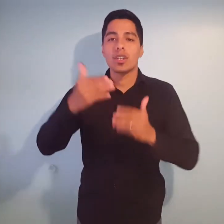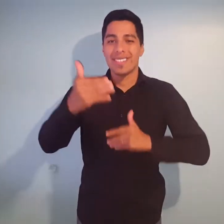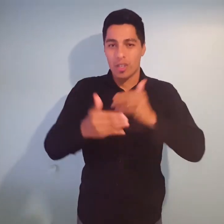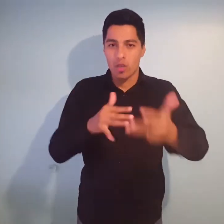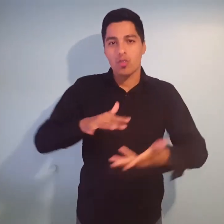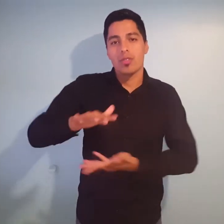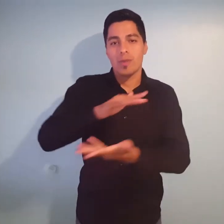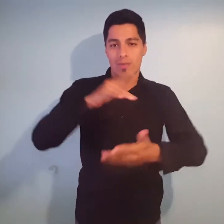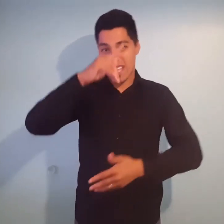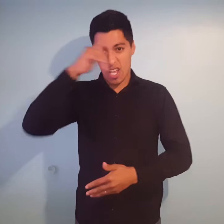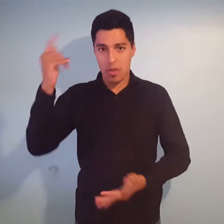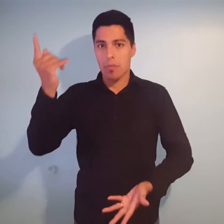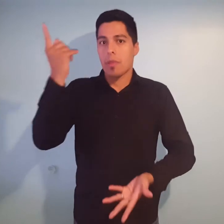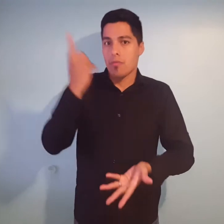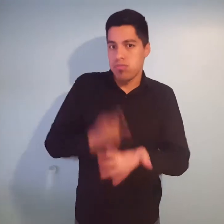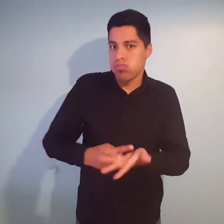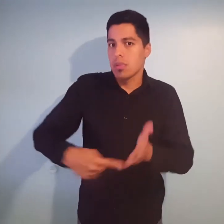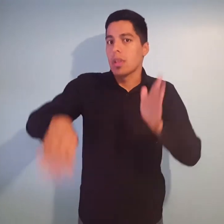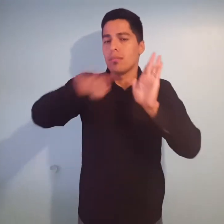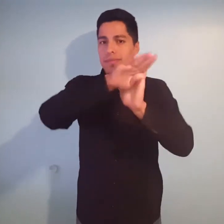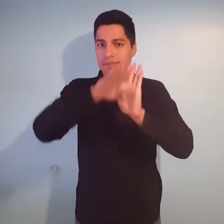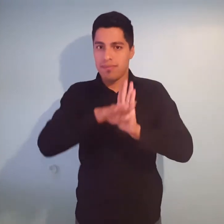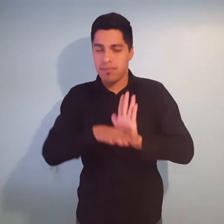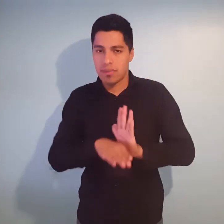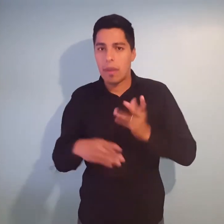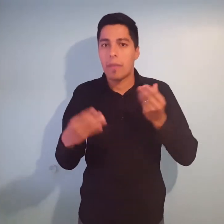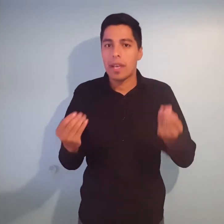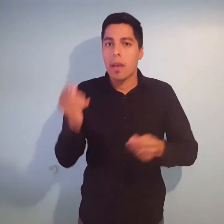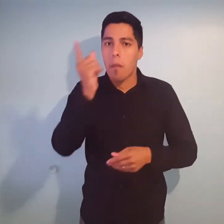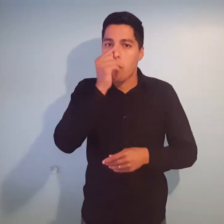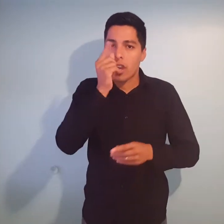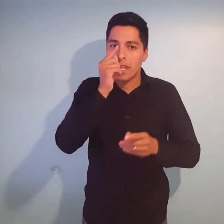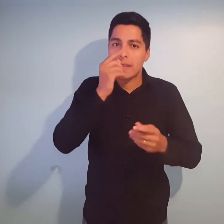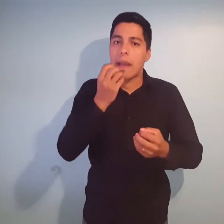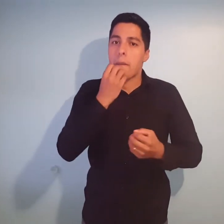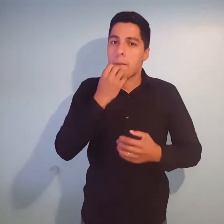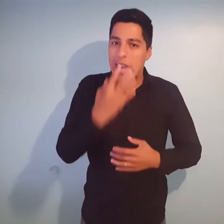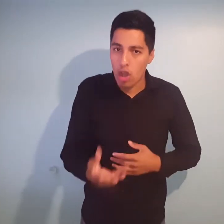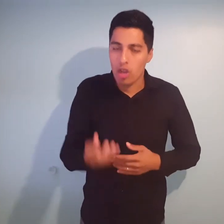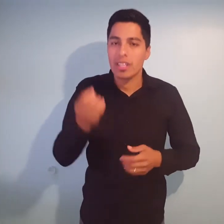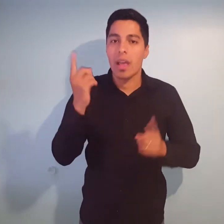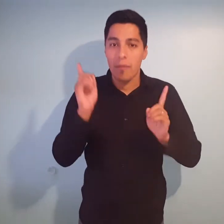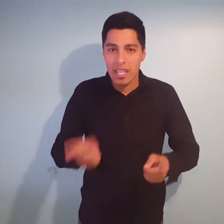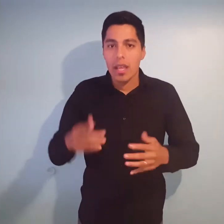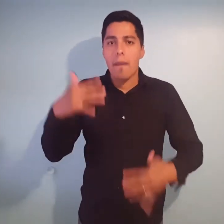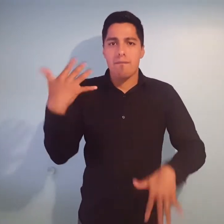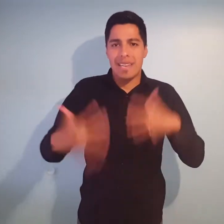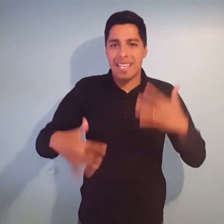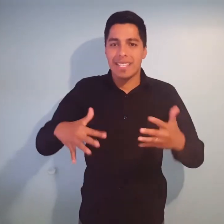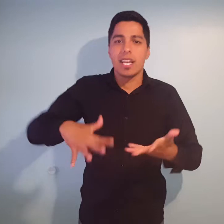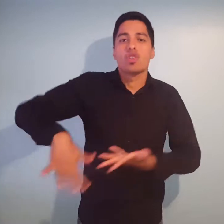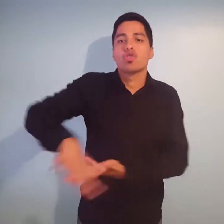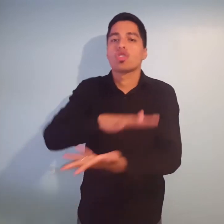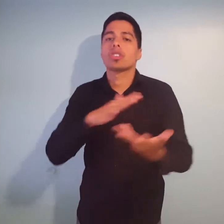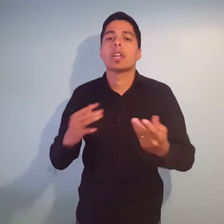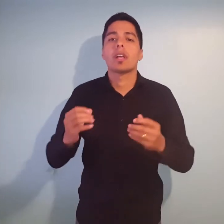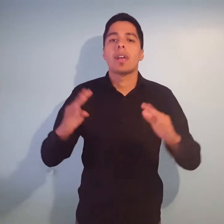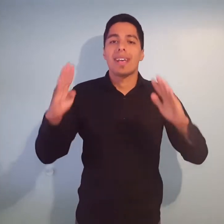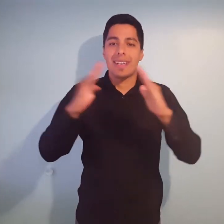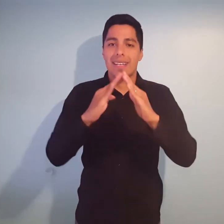dispuso un conjunto de medidas para reforzar las políticas alimentarias y de emergencia social ante la cuarentena nacional por el COVID-19.